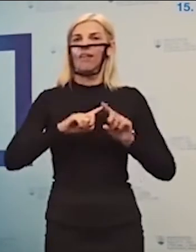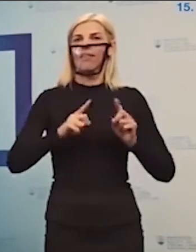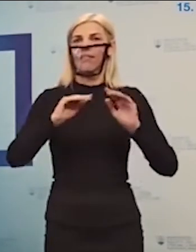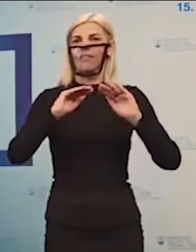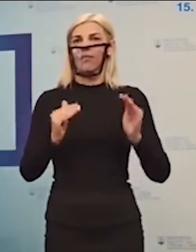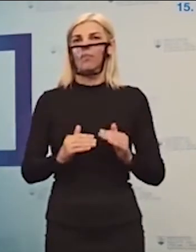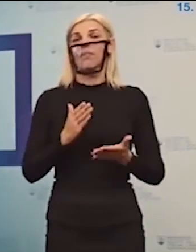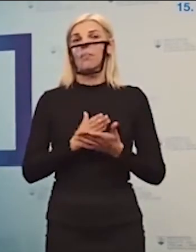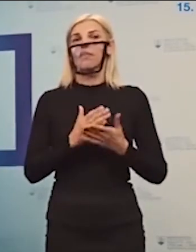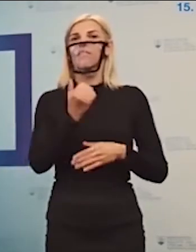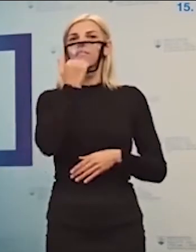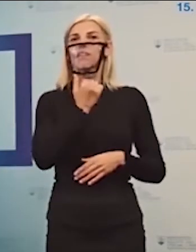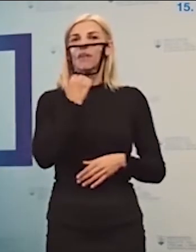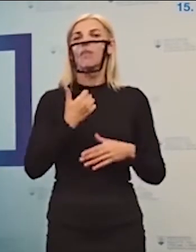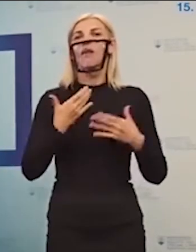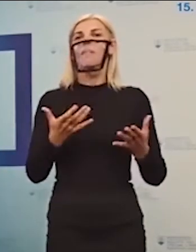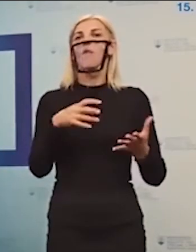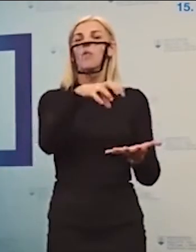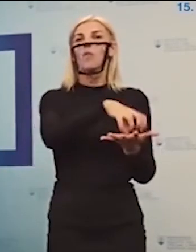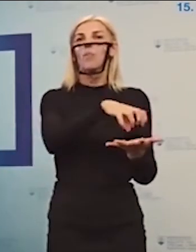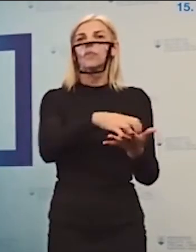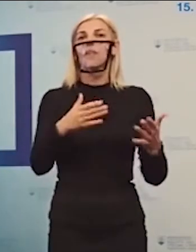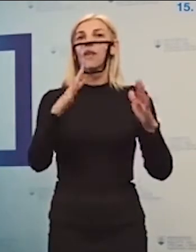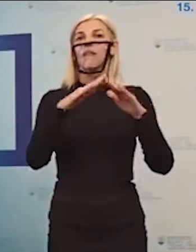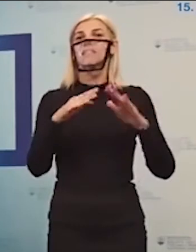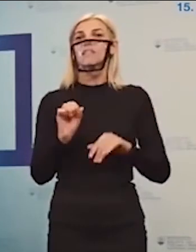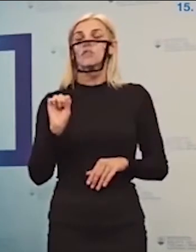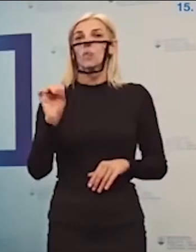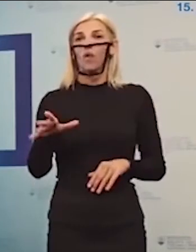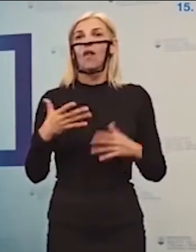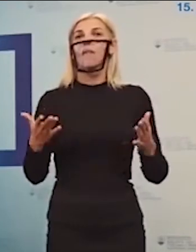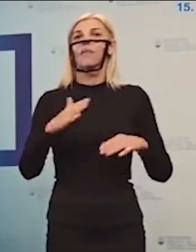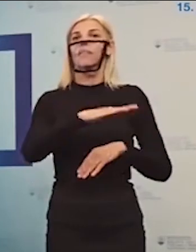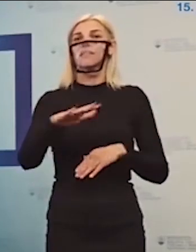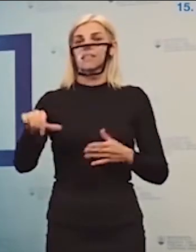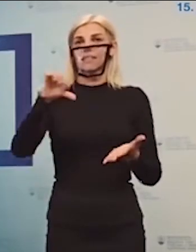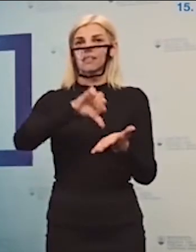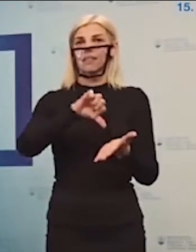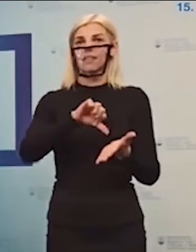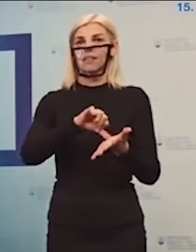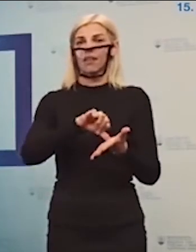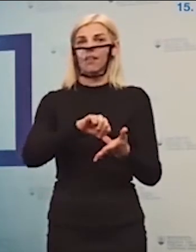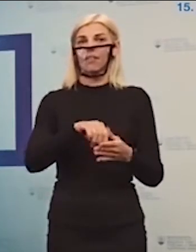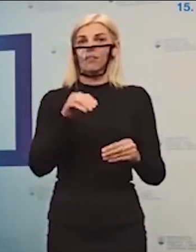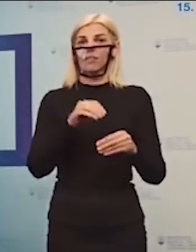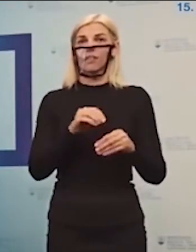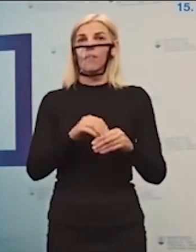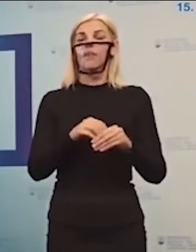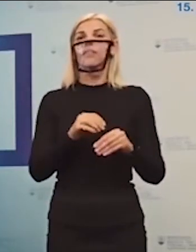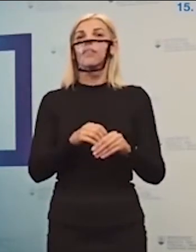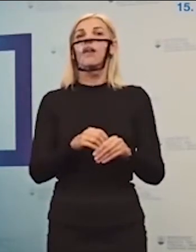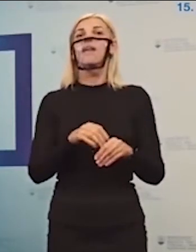firemných, komunitných či lesných škôlkach, v detských centrách a podobne, čím sa bude navyšovať kapacita